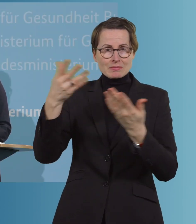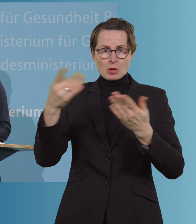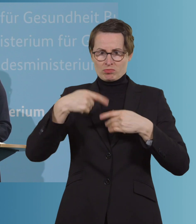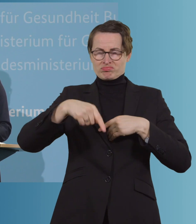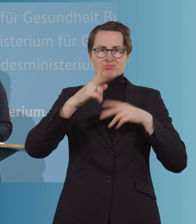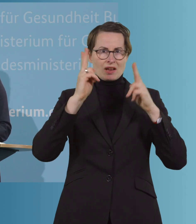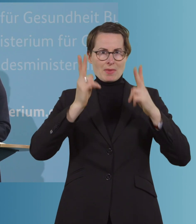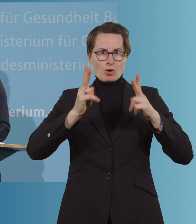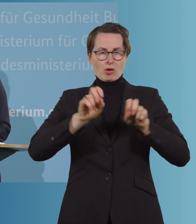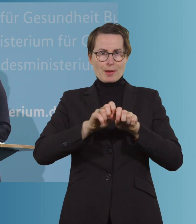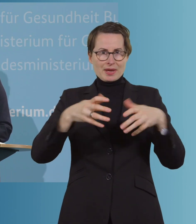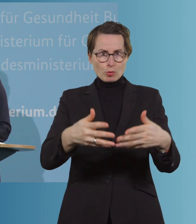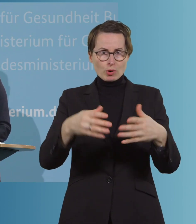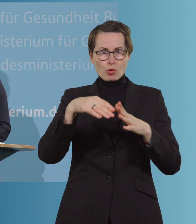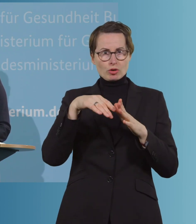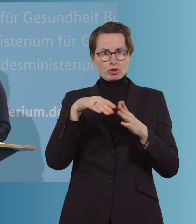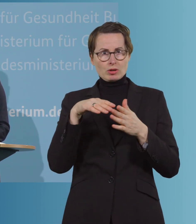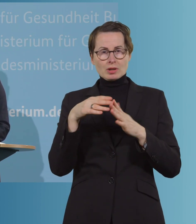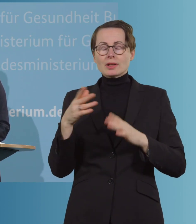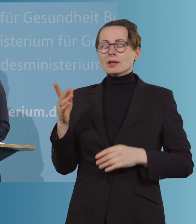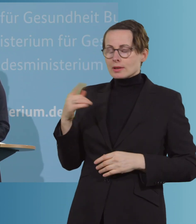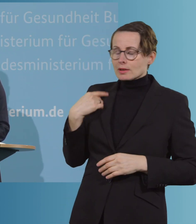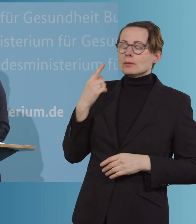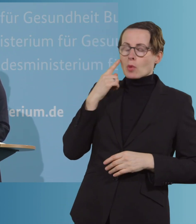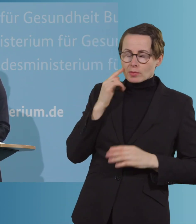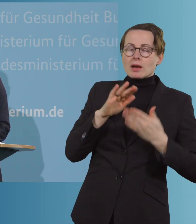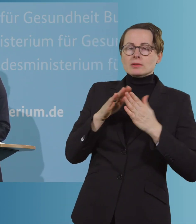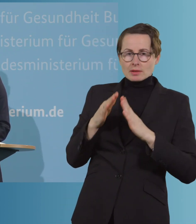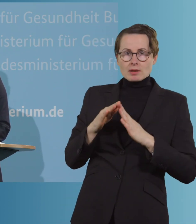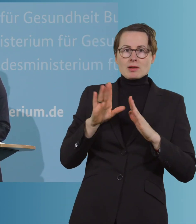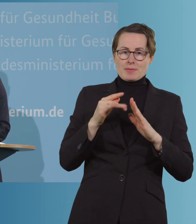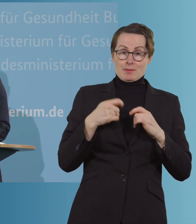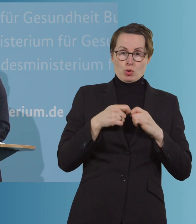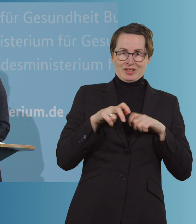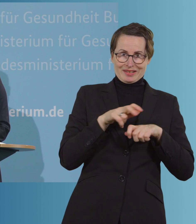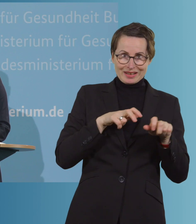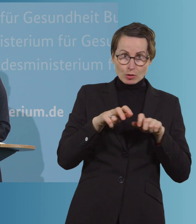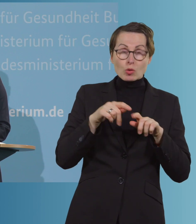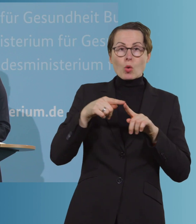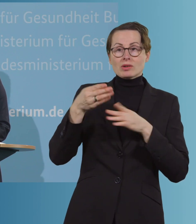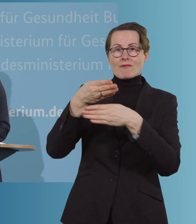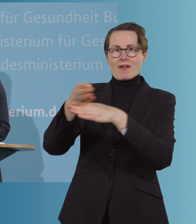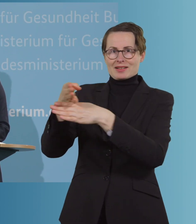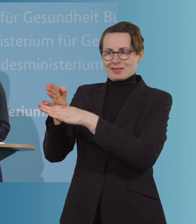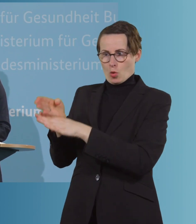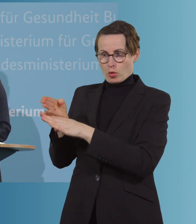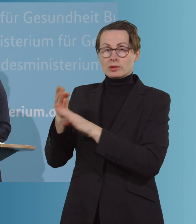innerhalb der Bundesregierung und auch mit den Fraktionen, um sehr zeitnah ein Gesetz zur